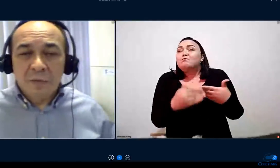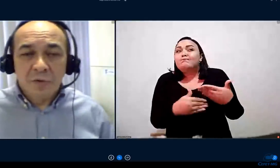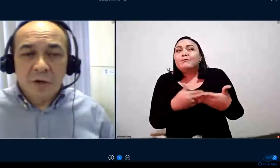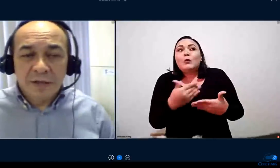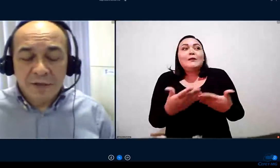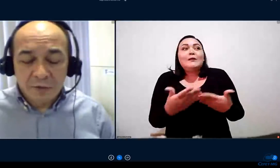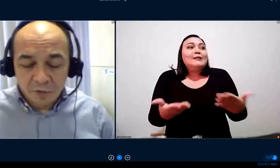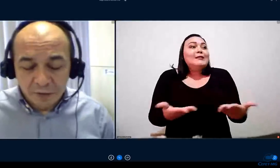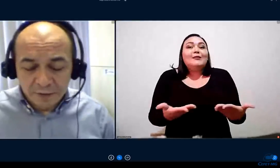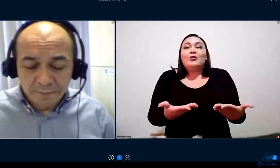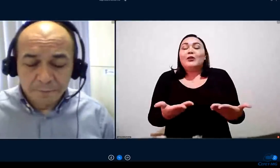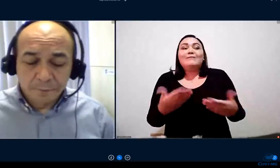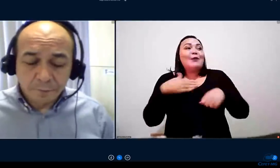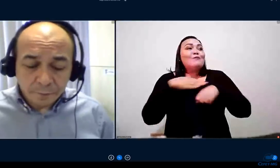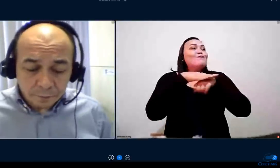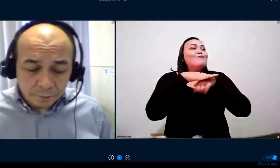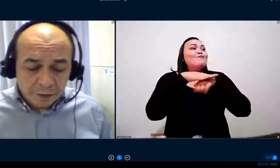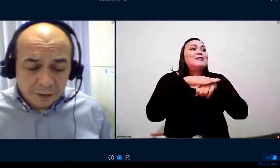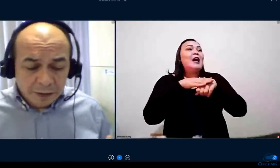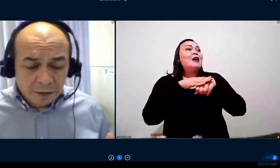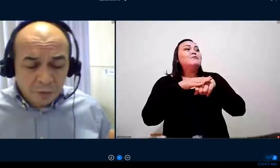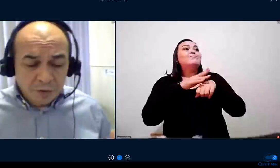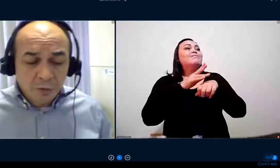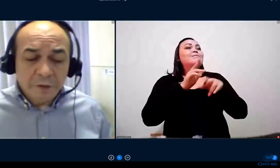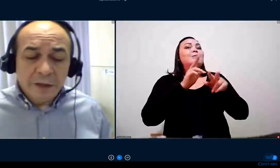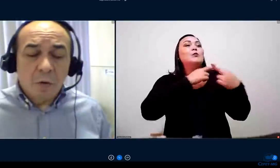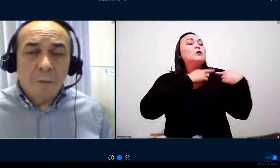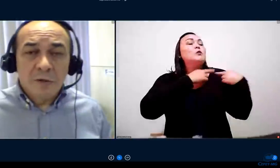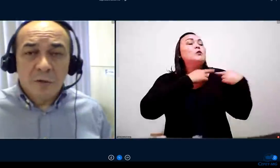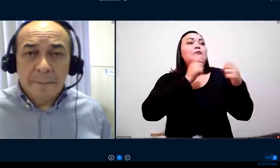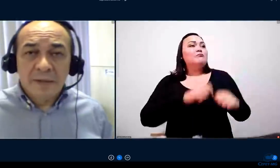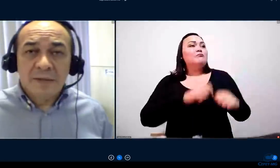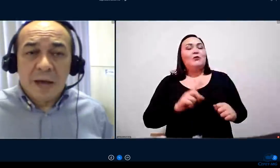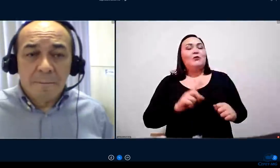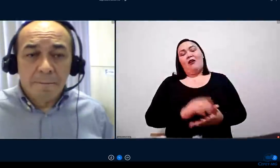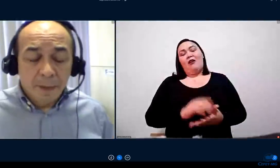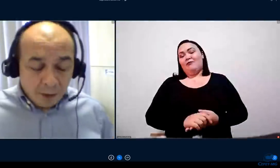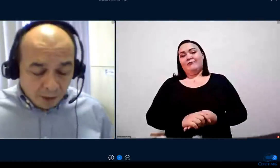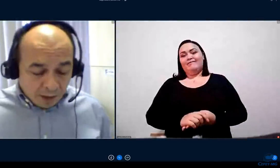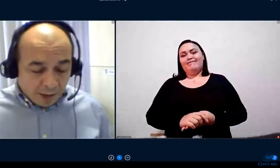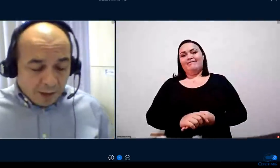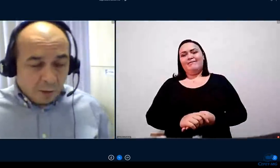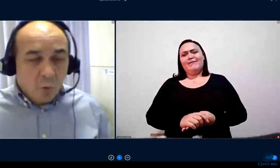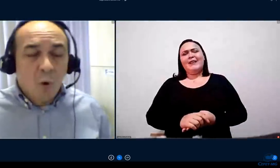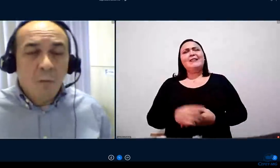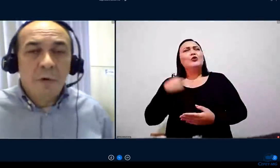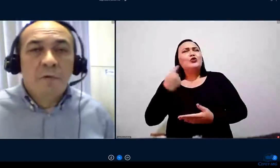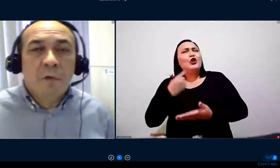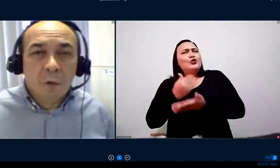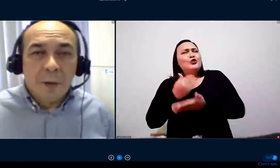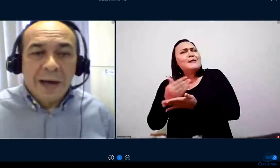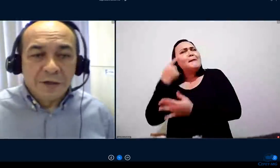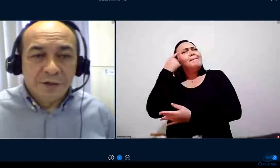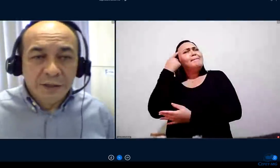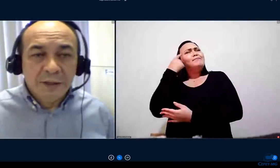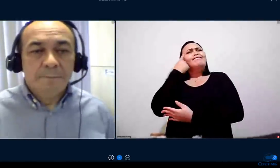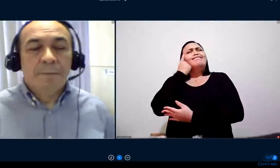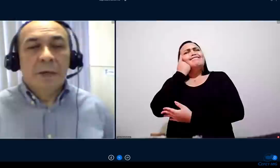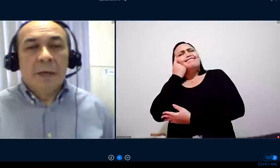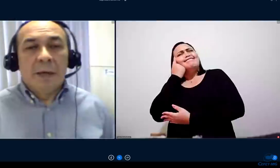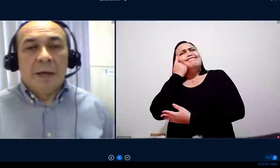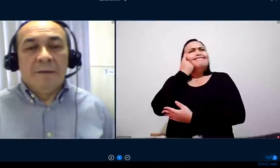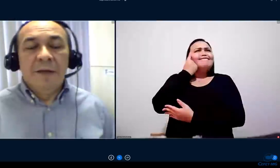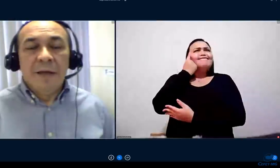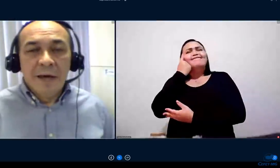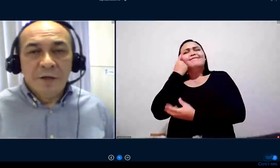conversar com os nossos assessores. O Instituto Federal começou a pensar como eu vou agir